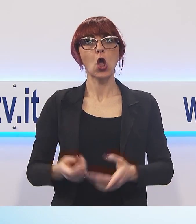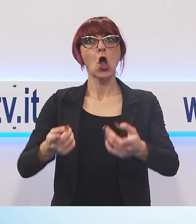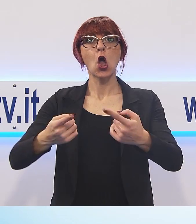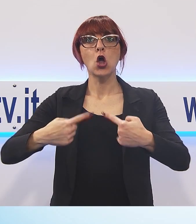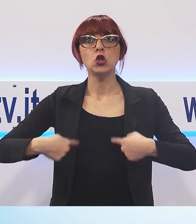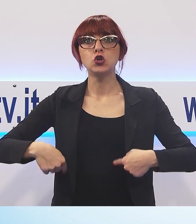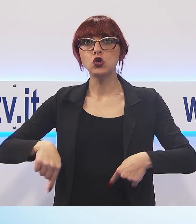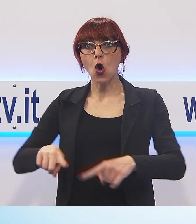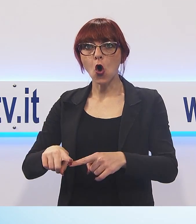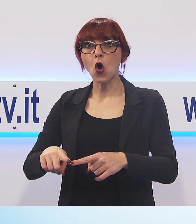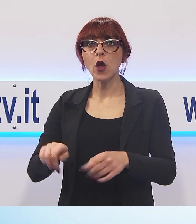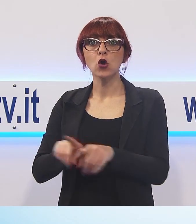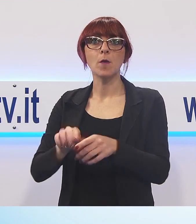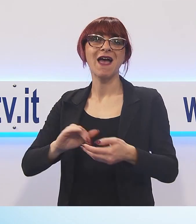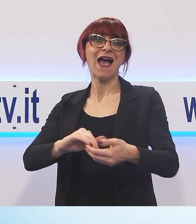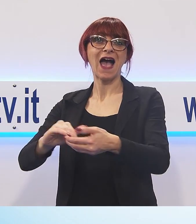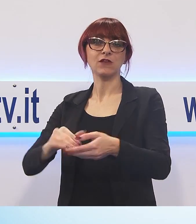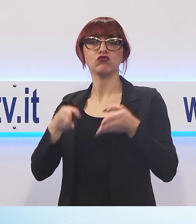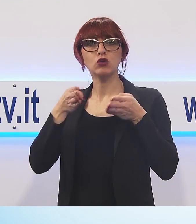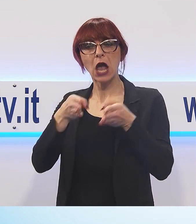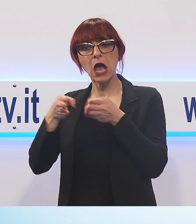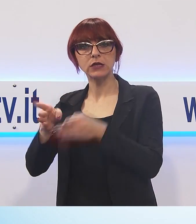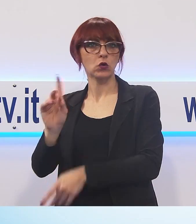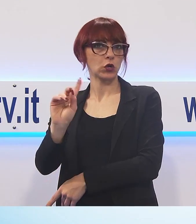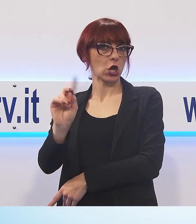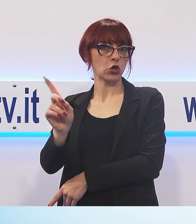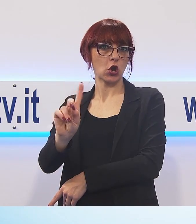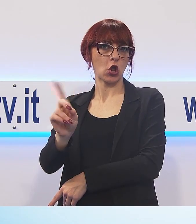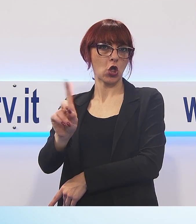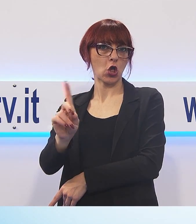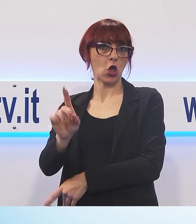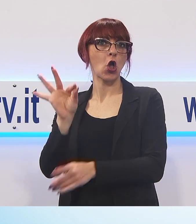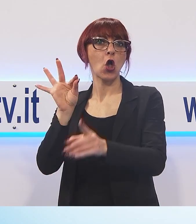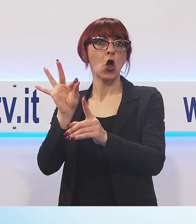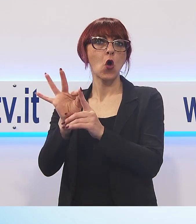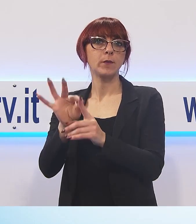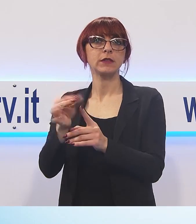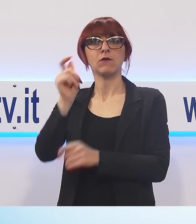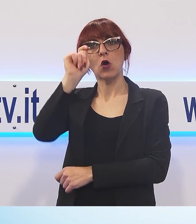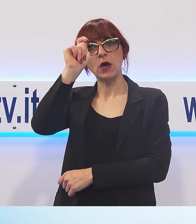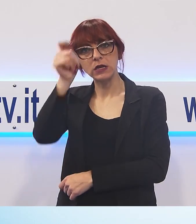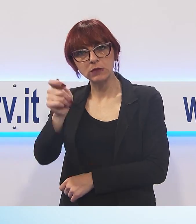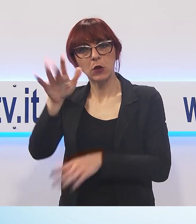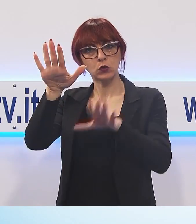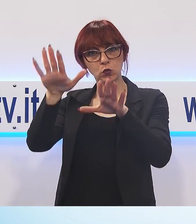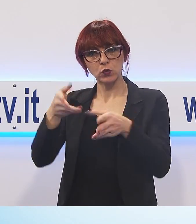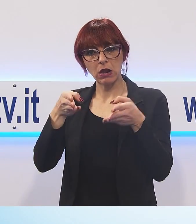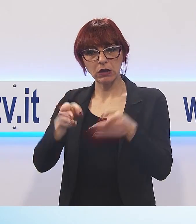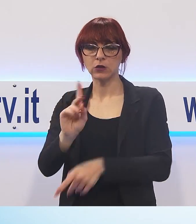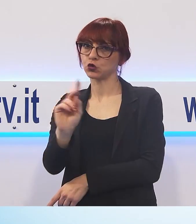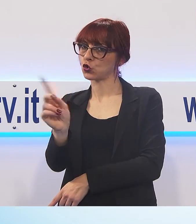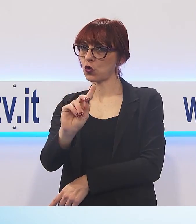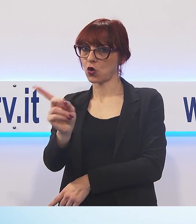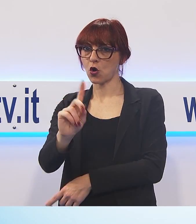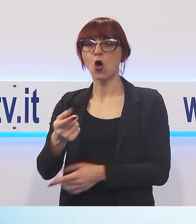hanno come mira il rispetto e la tutela della categoria. Noi